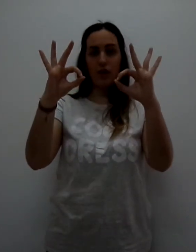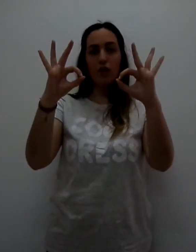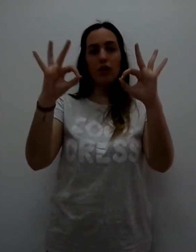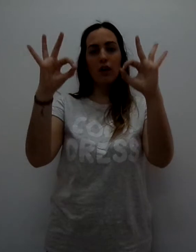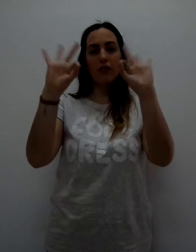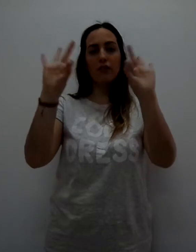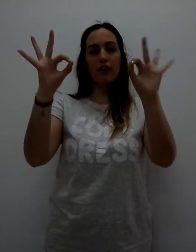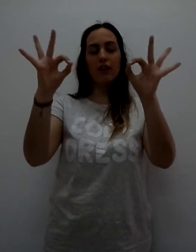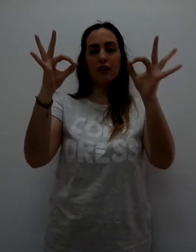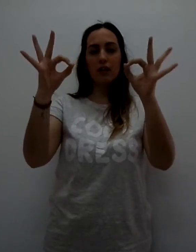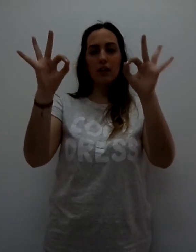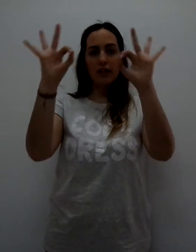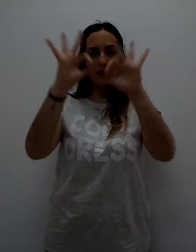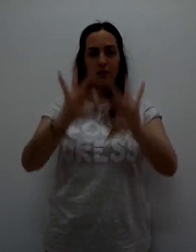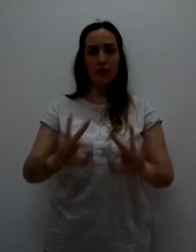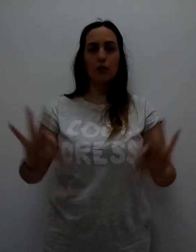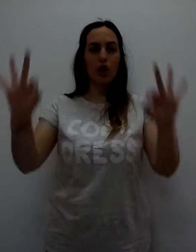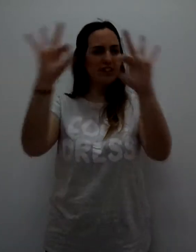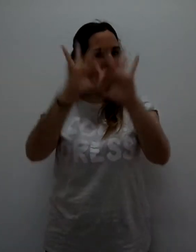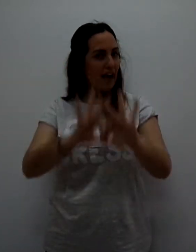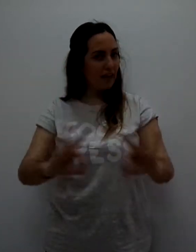O hacia afuera y círculo. Nada.